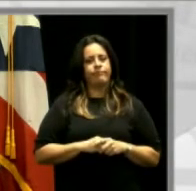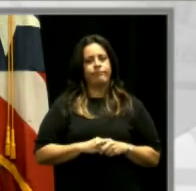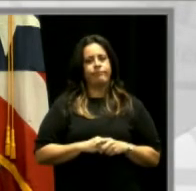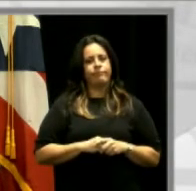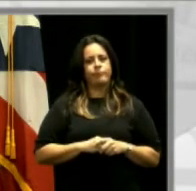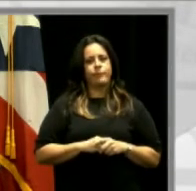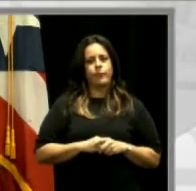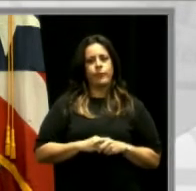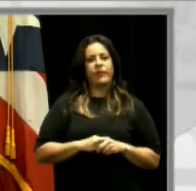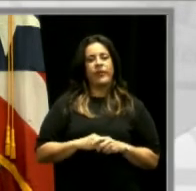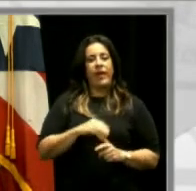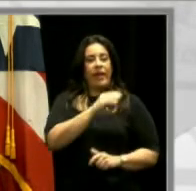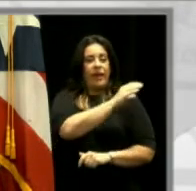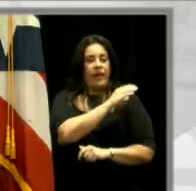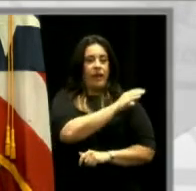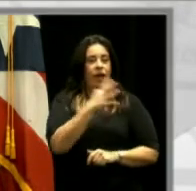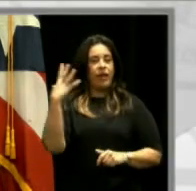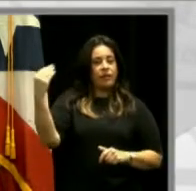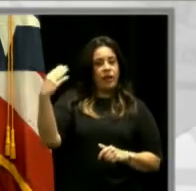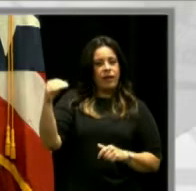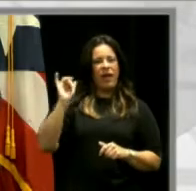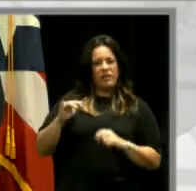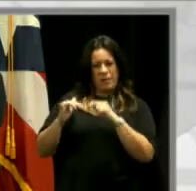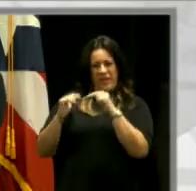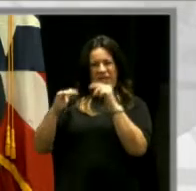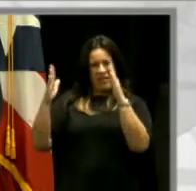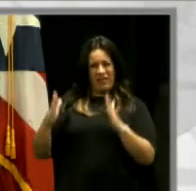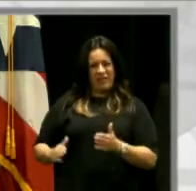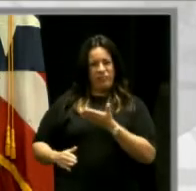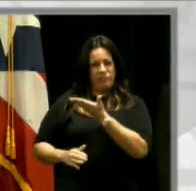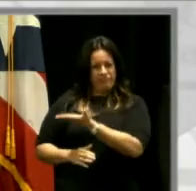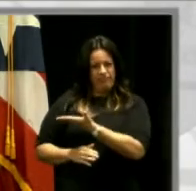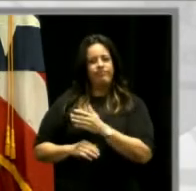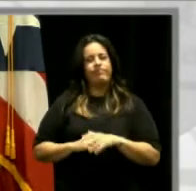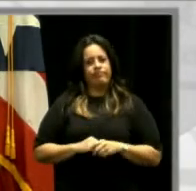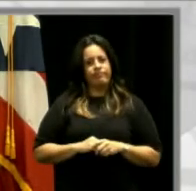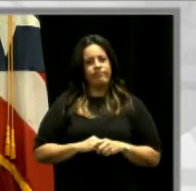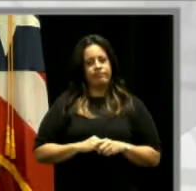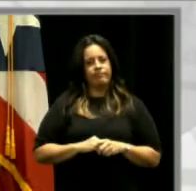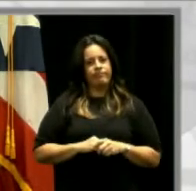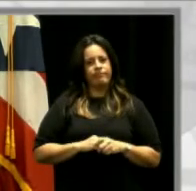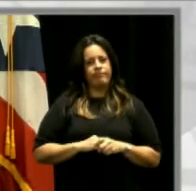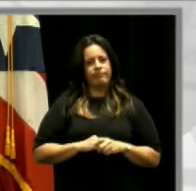Tenemos las clínicas externas. Este es el edificio de las clínicas externas.